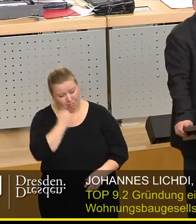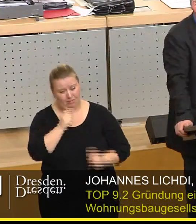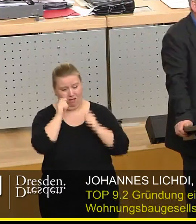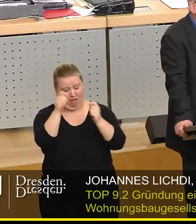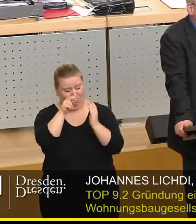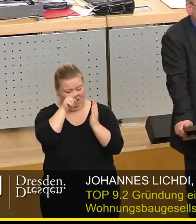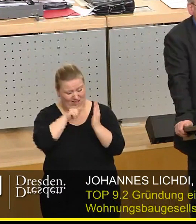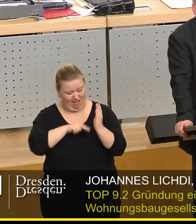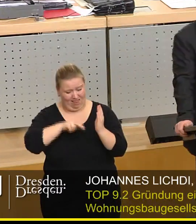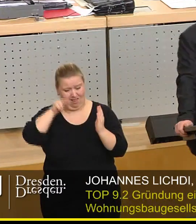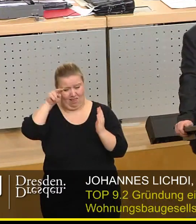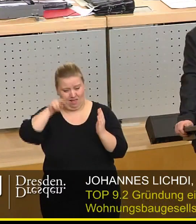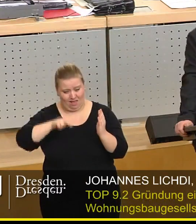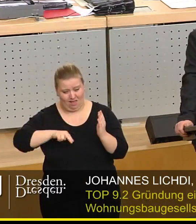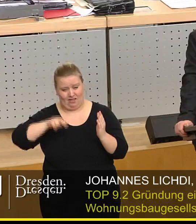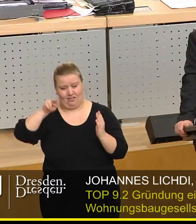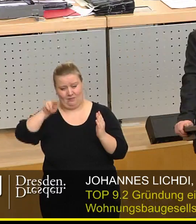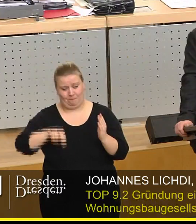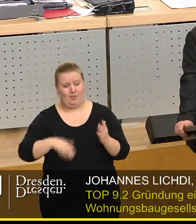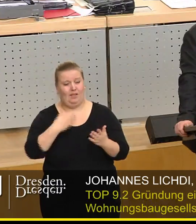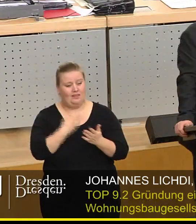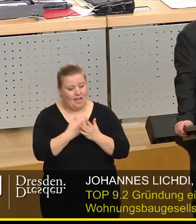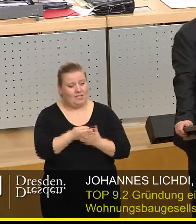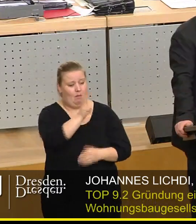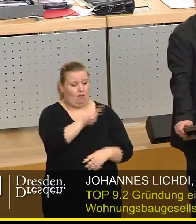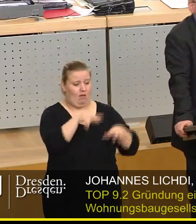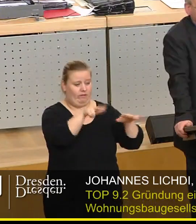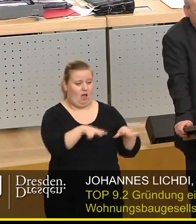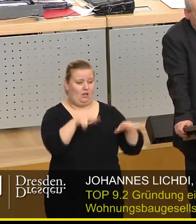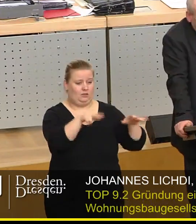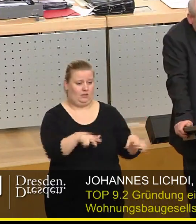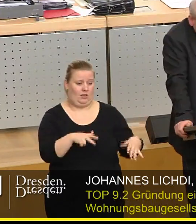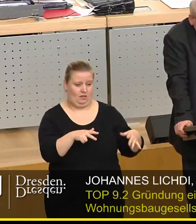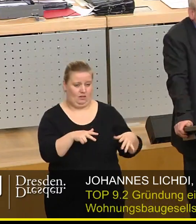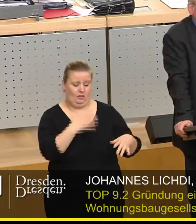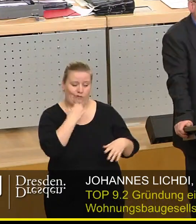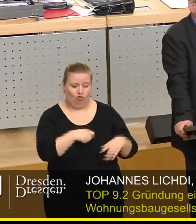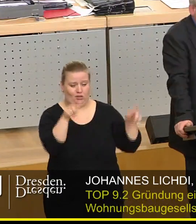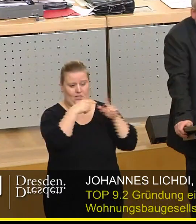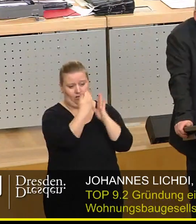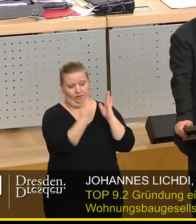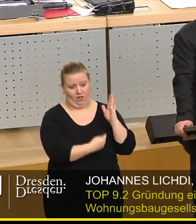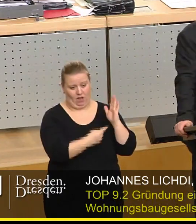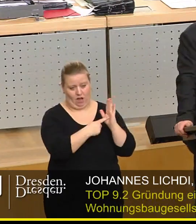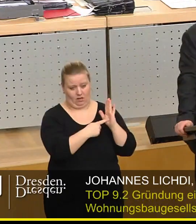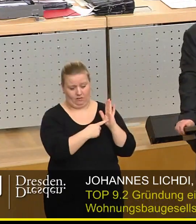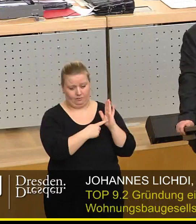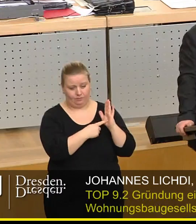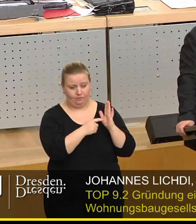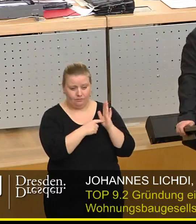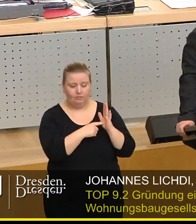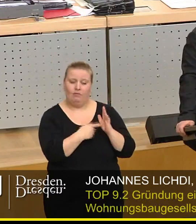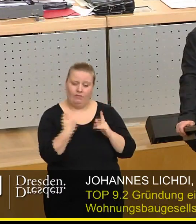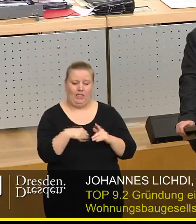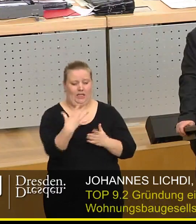Kenntnis. Genau deswegen wollen wir eine Änderung in § 18 des Gesellschaftsvertrags der KG, indem